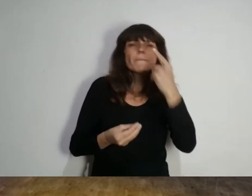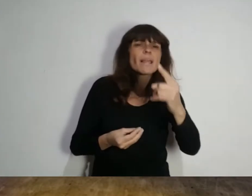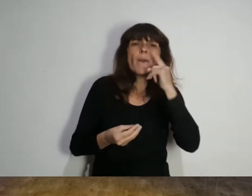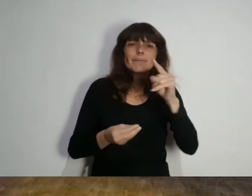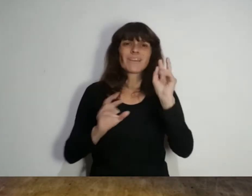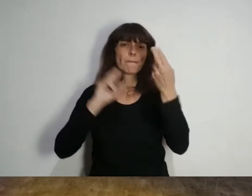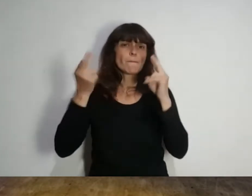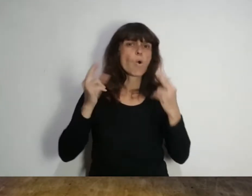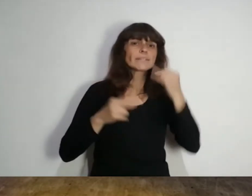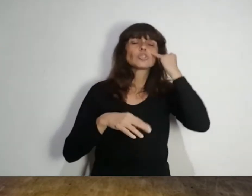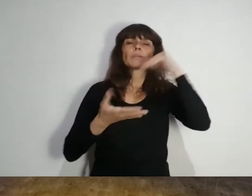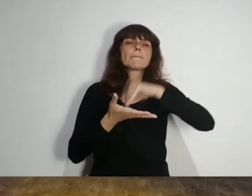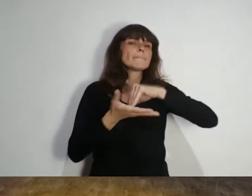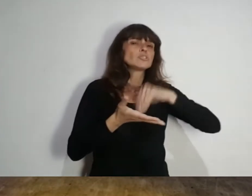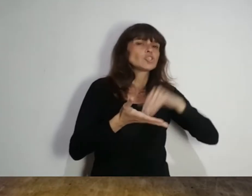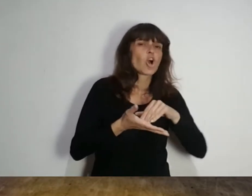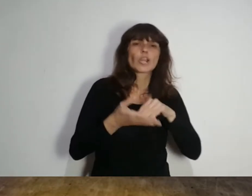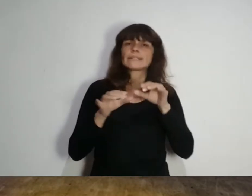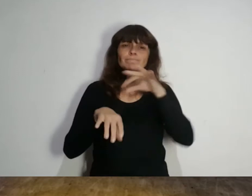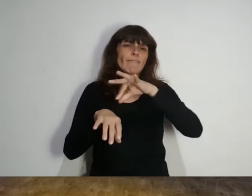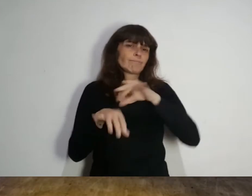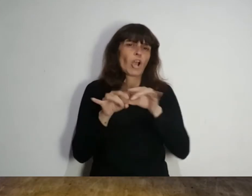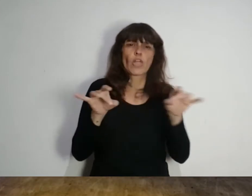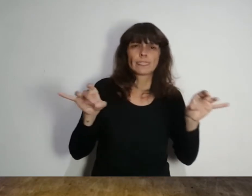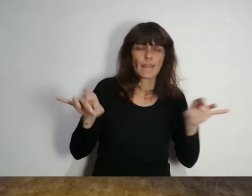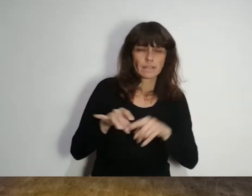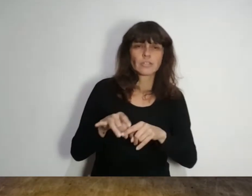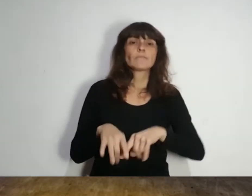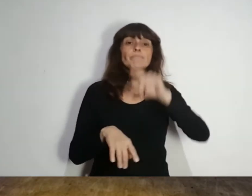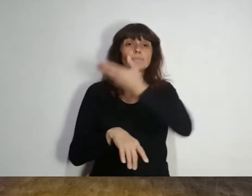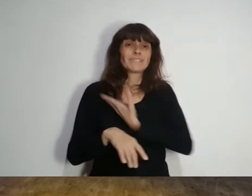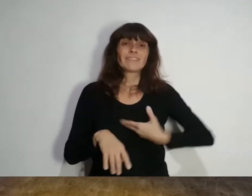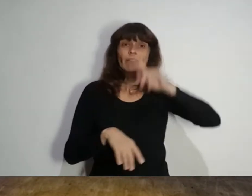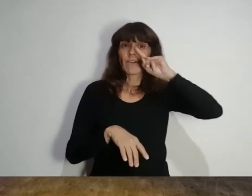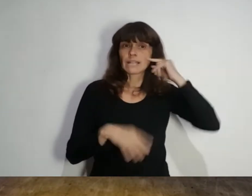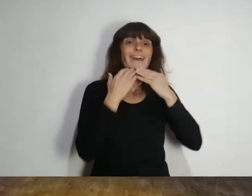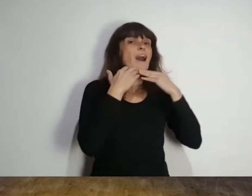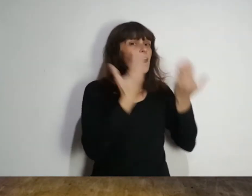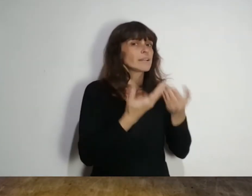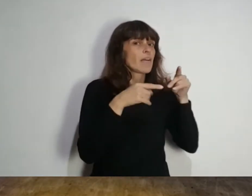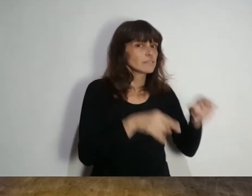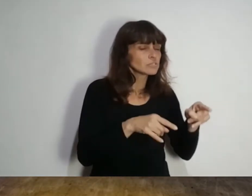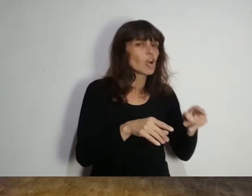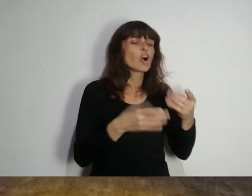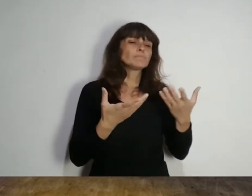miles de muertos y millones de contagiados. Alberto Fernández agradeció el movimiento